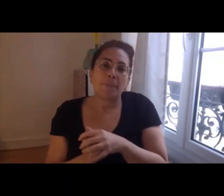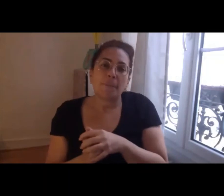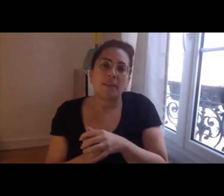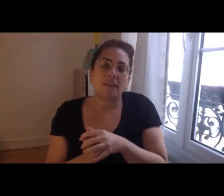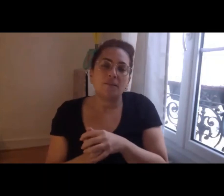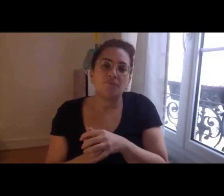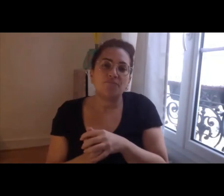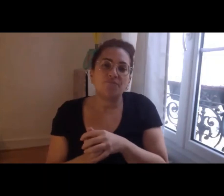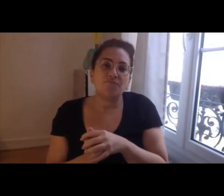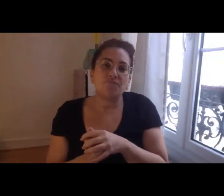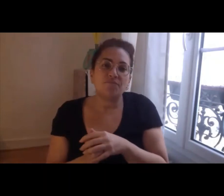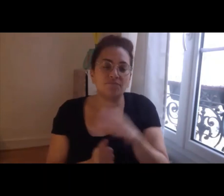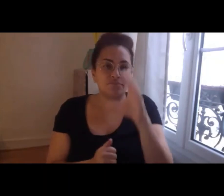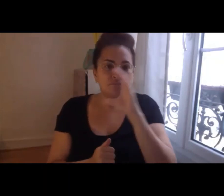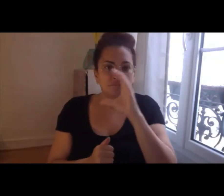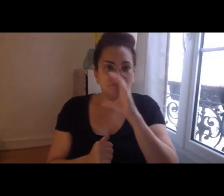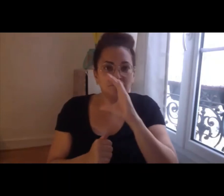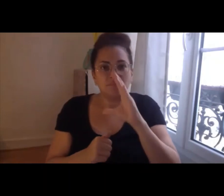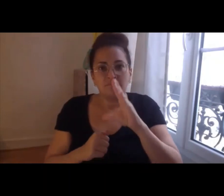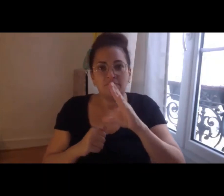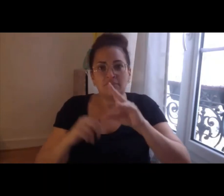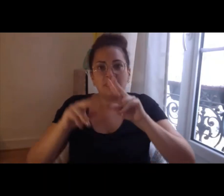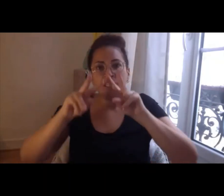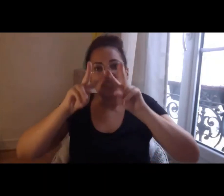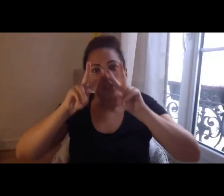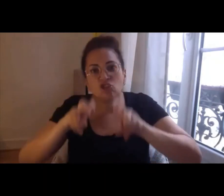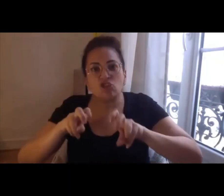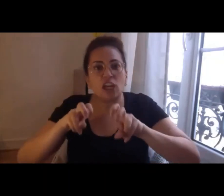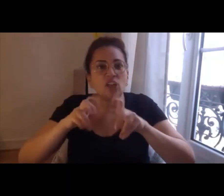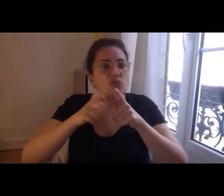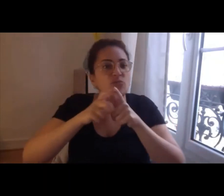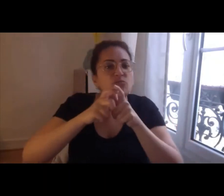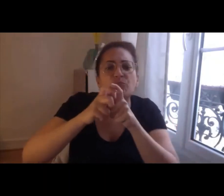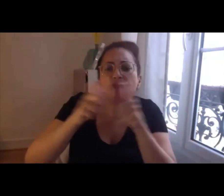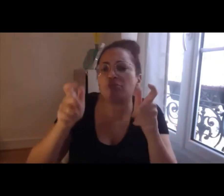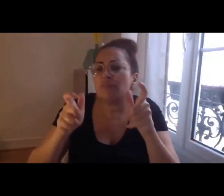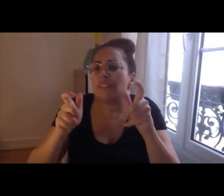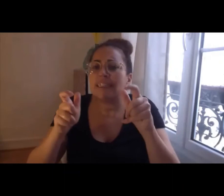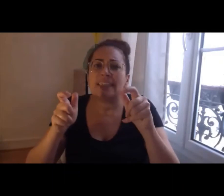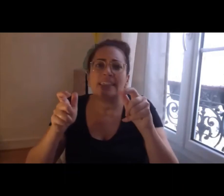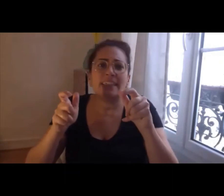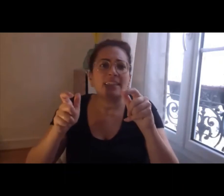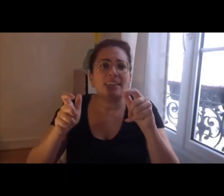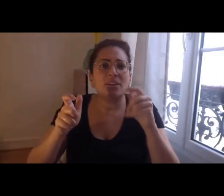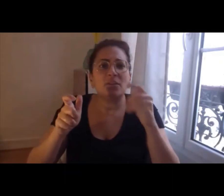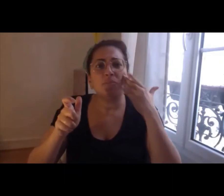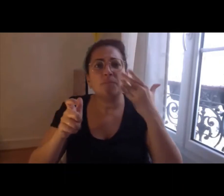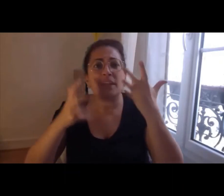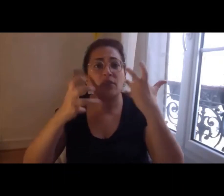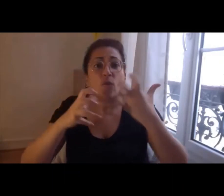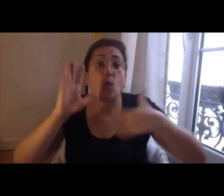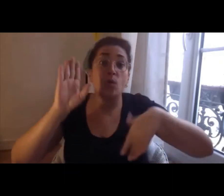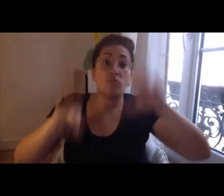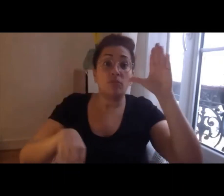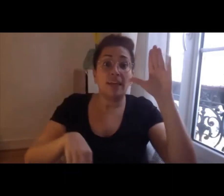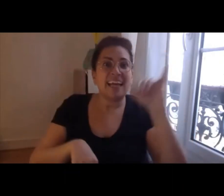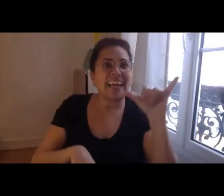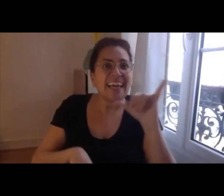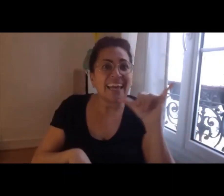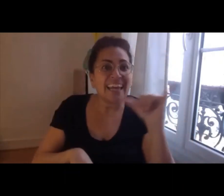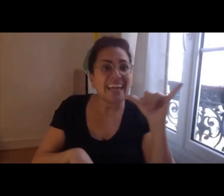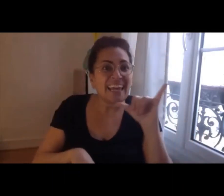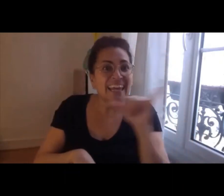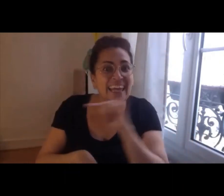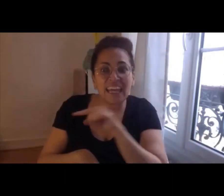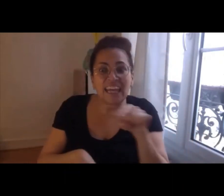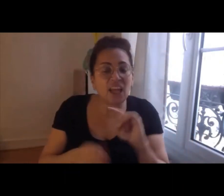sont les organismes de recherche qui peuvent répondre aux appels à projets de la FIRA alors de